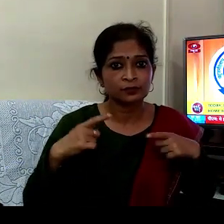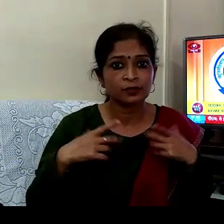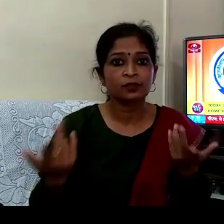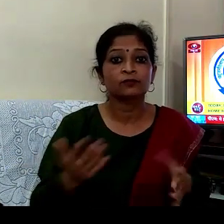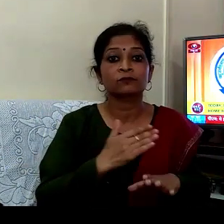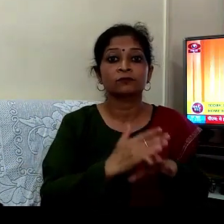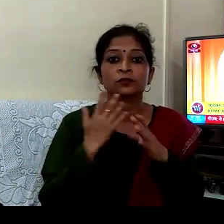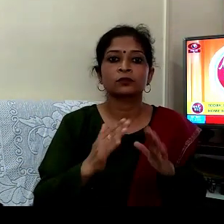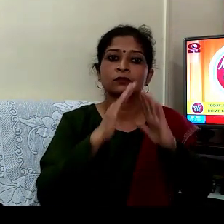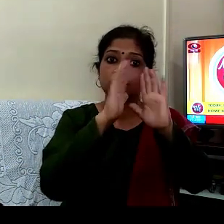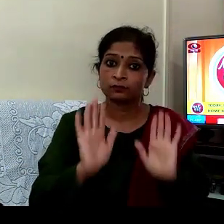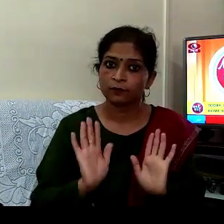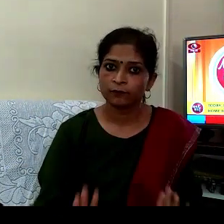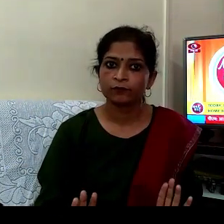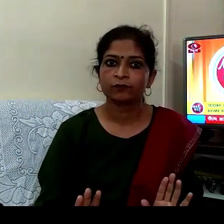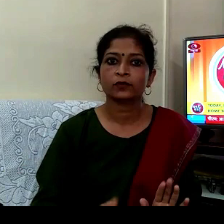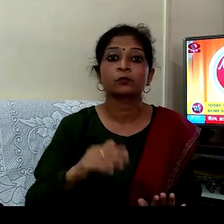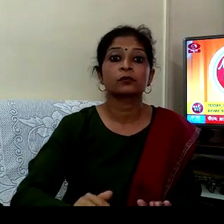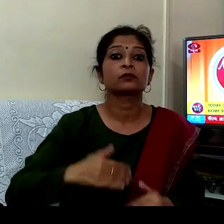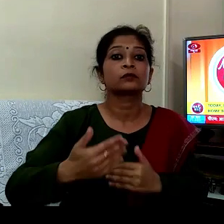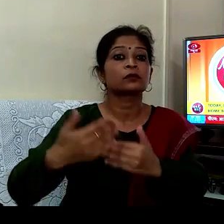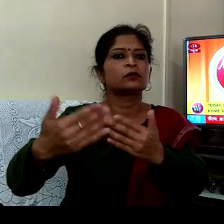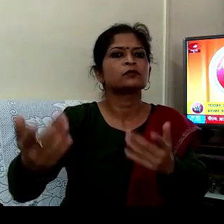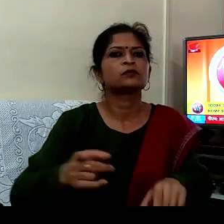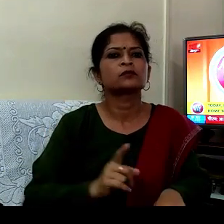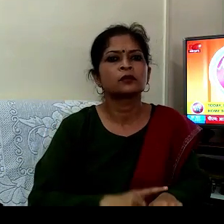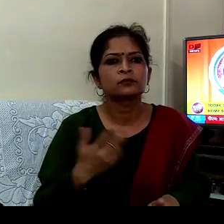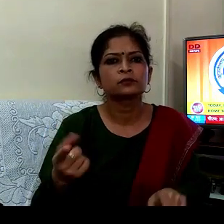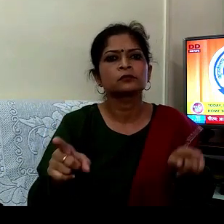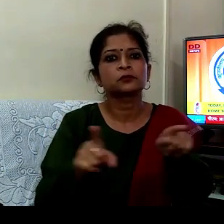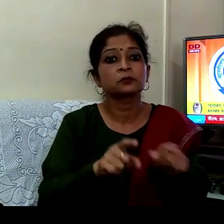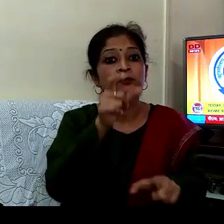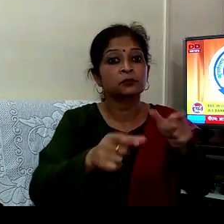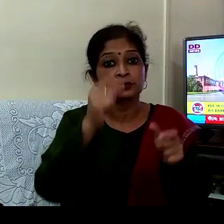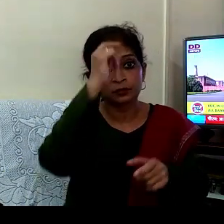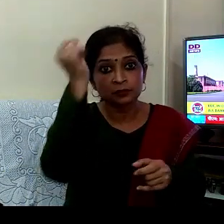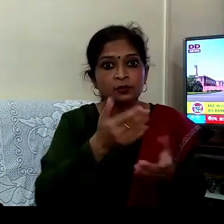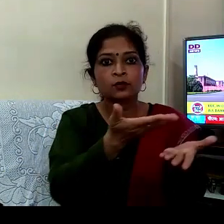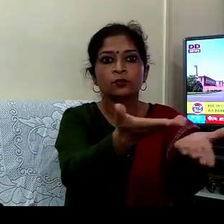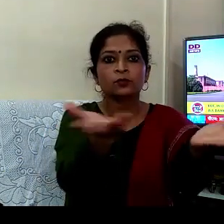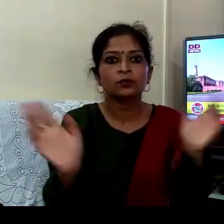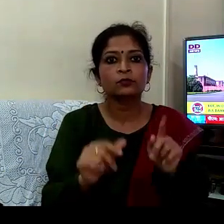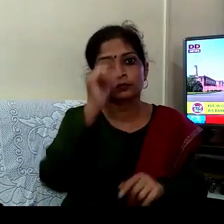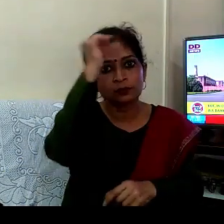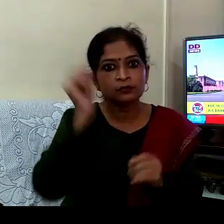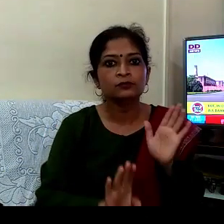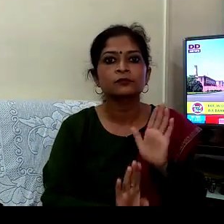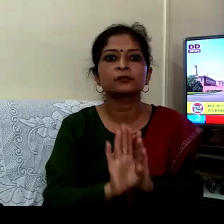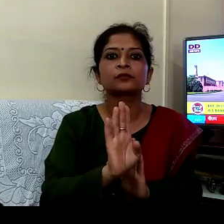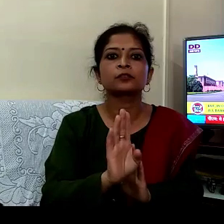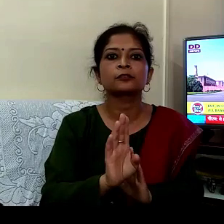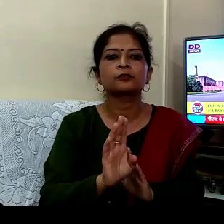ہماری بند ہے لیکن آنے والے سمجھ میں یہ ہندوستانی اپنے دیش کے وقاص کے لیے